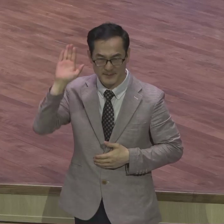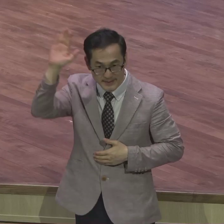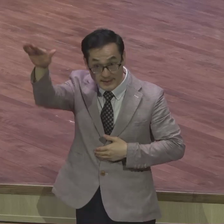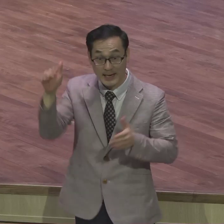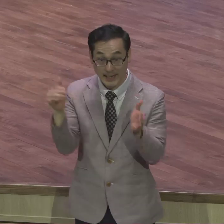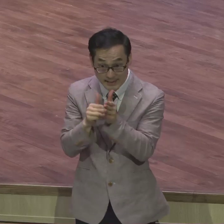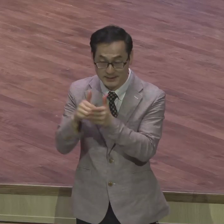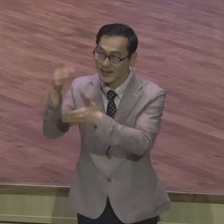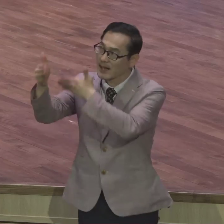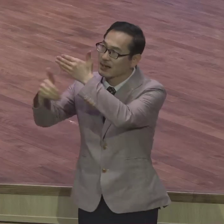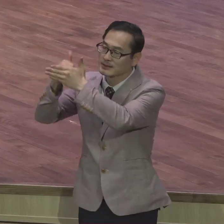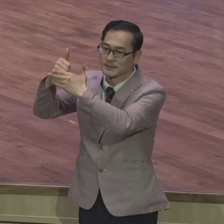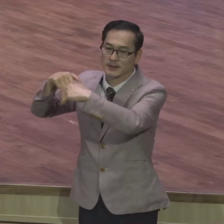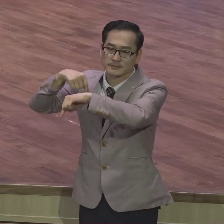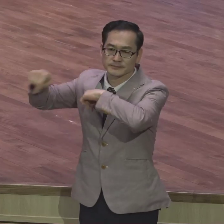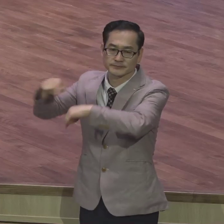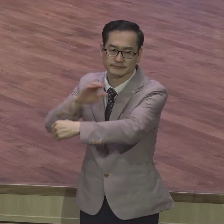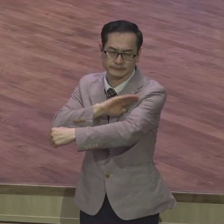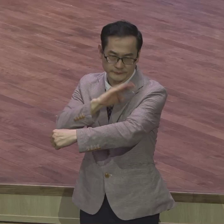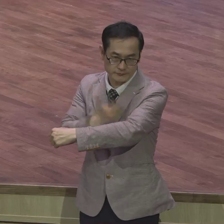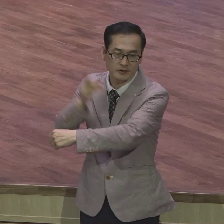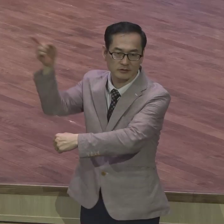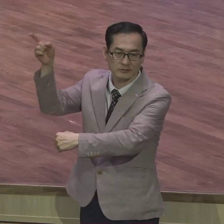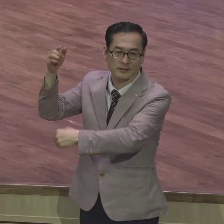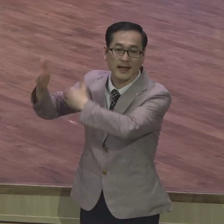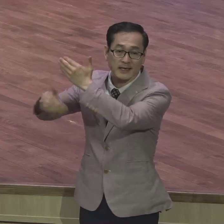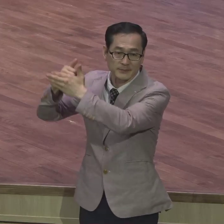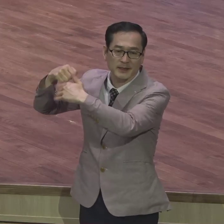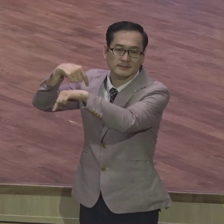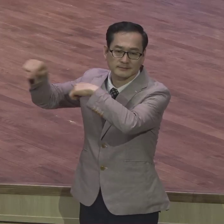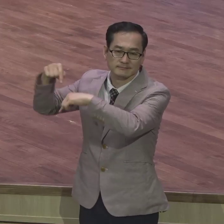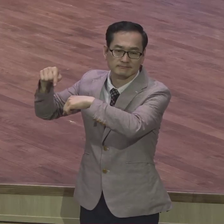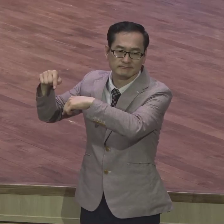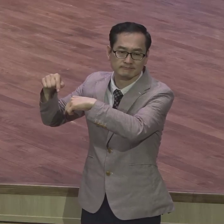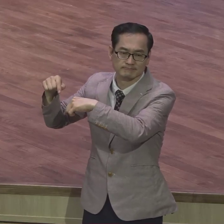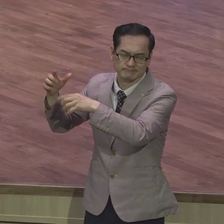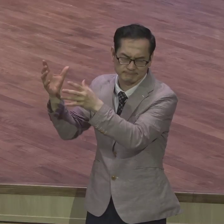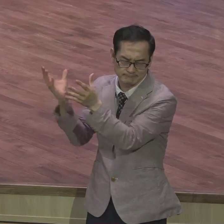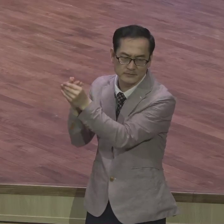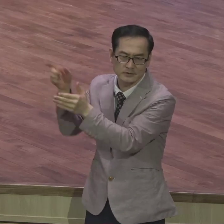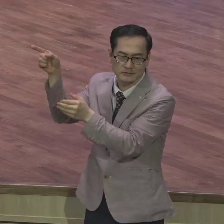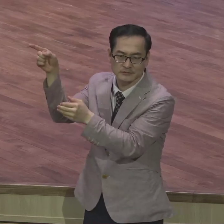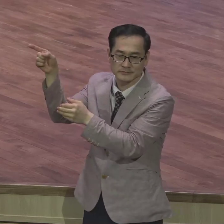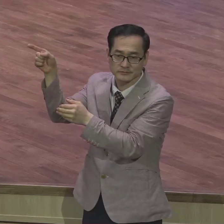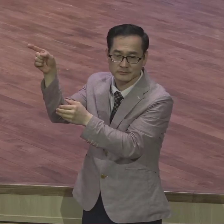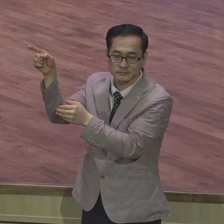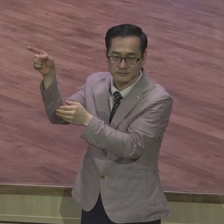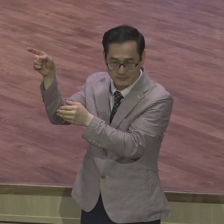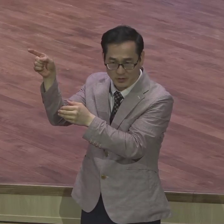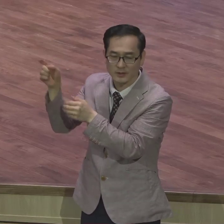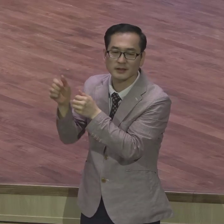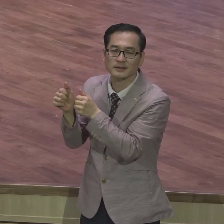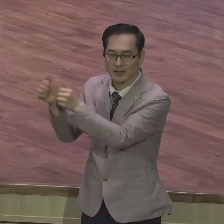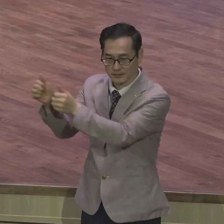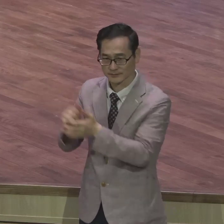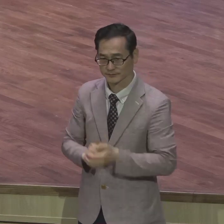절대주권 속에 들어있다 사람은 살고 죽이고 크고 작게 낫고